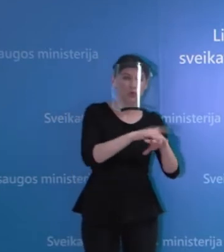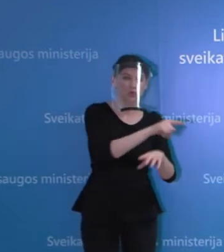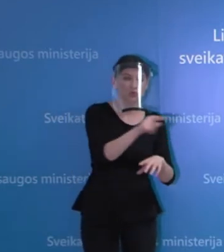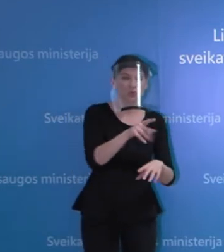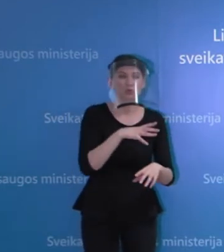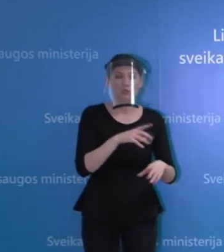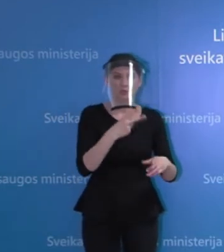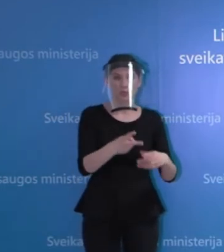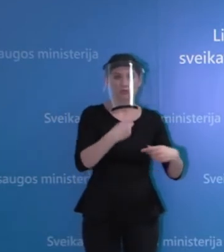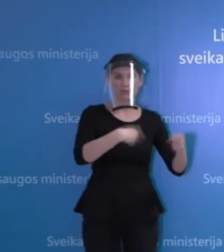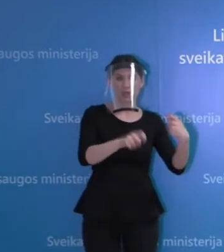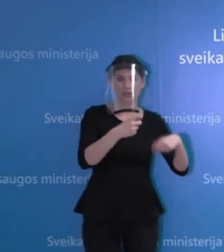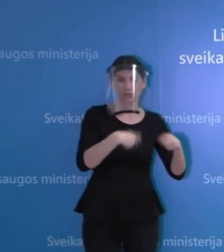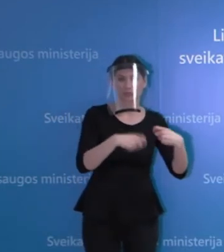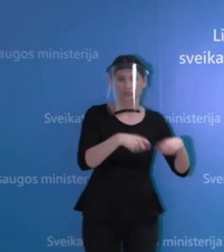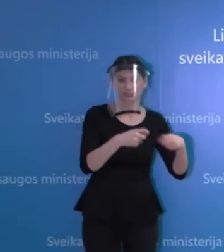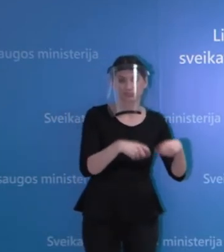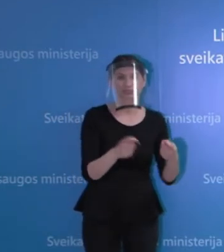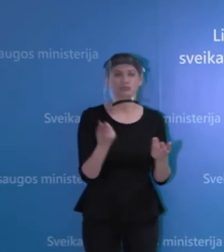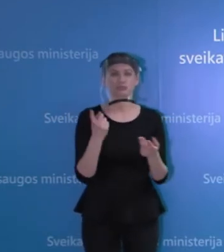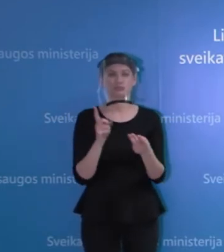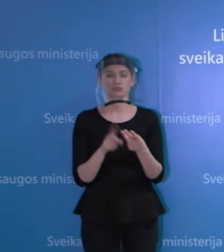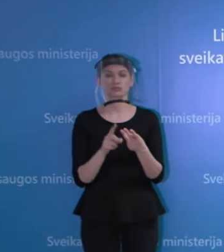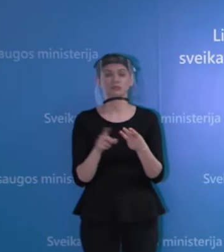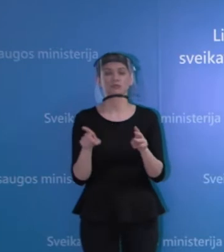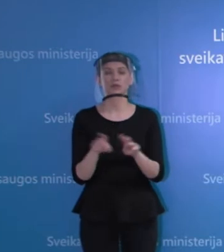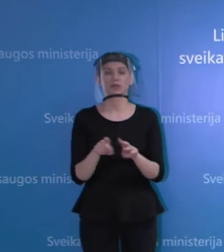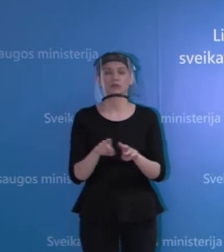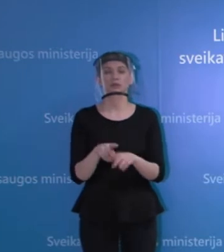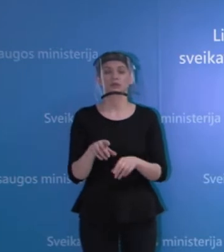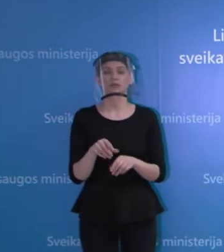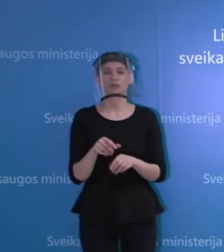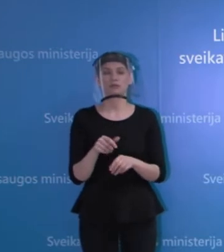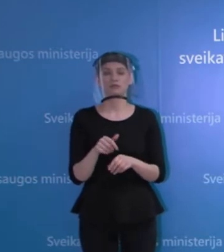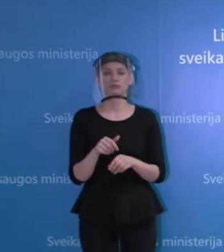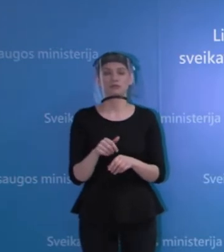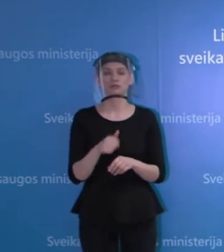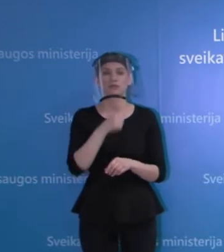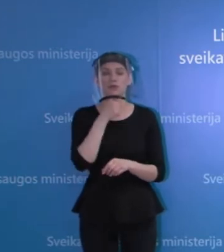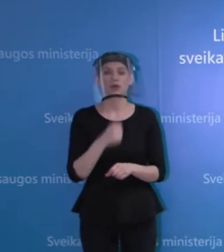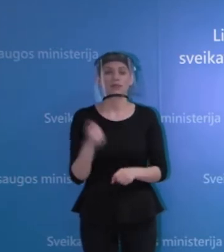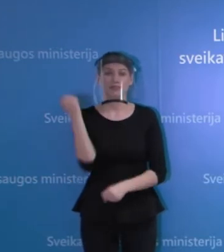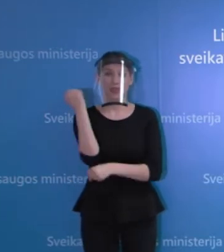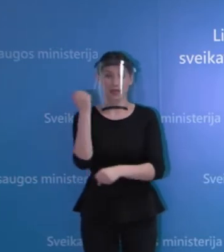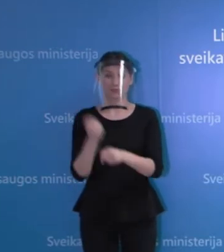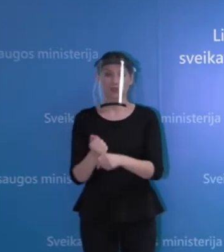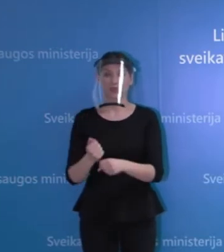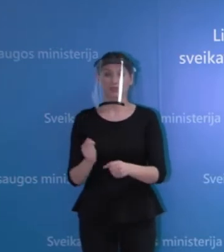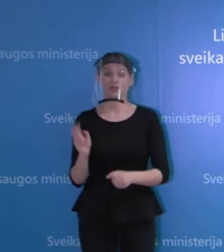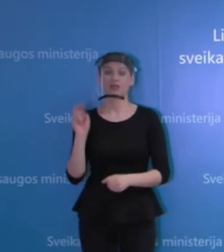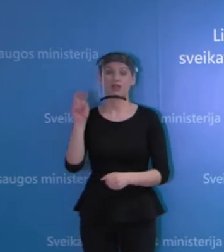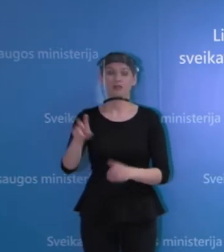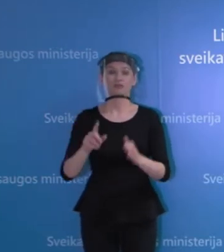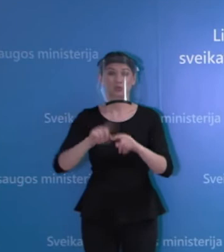Taip pat buvo nustatyta, jog ne visiems darbuotojams tik atykus į darbą buvo matuojama